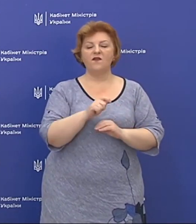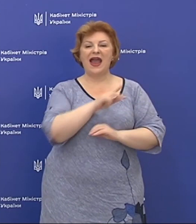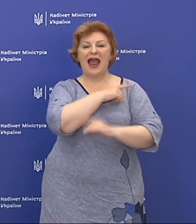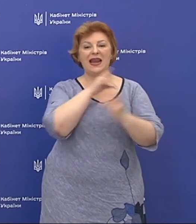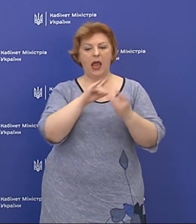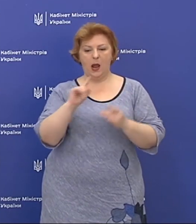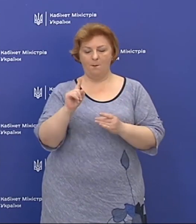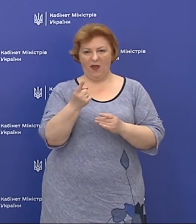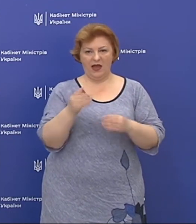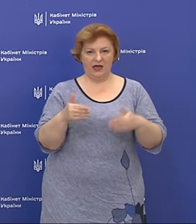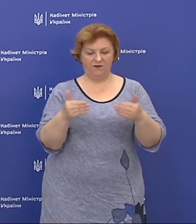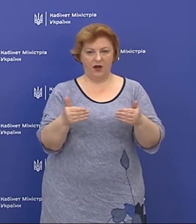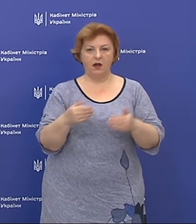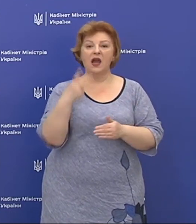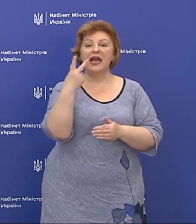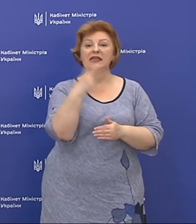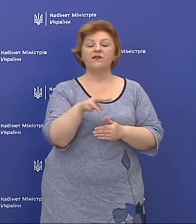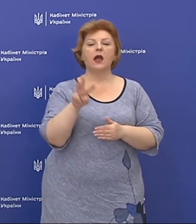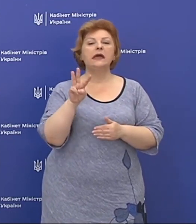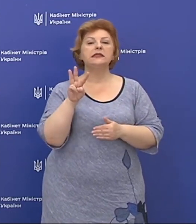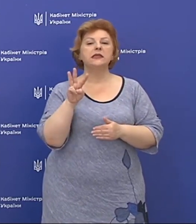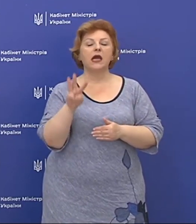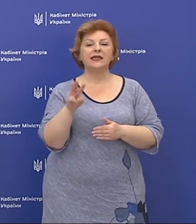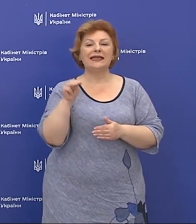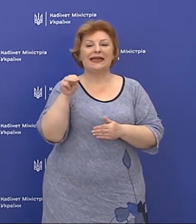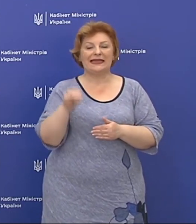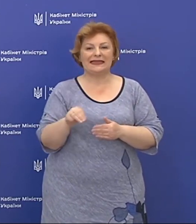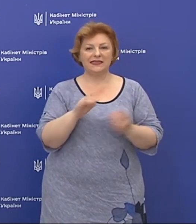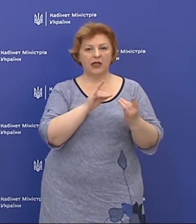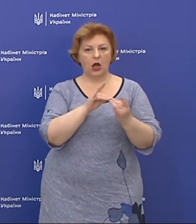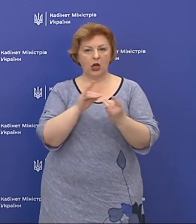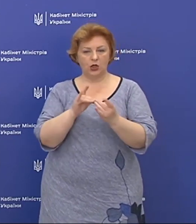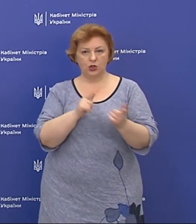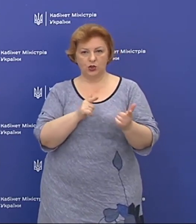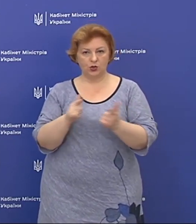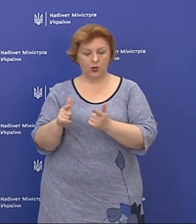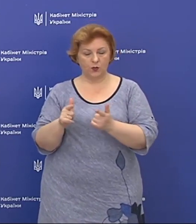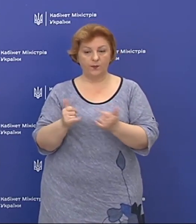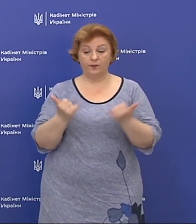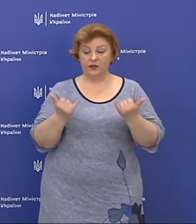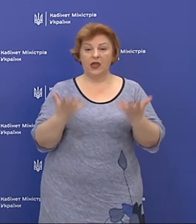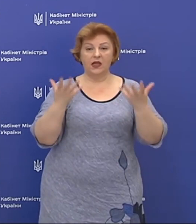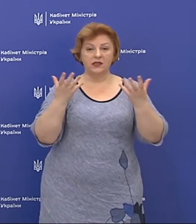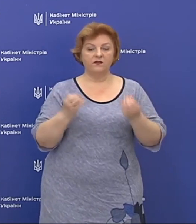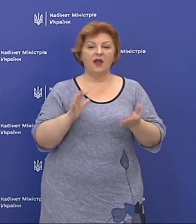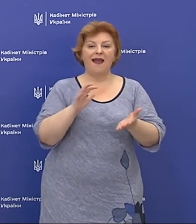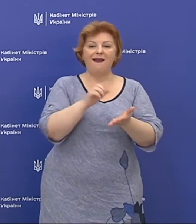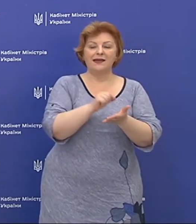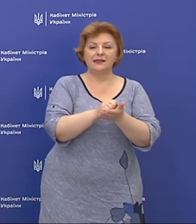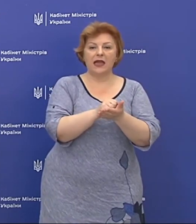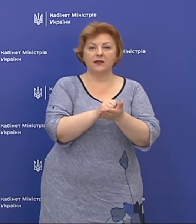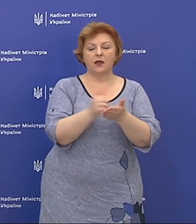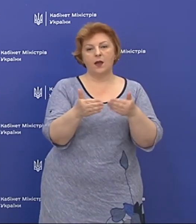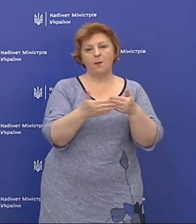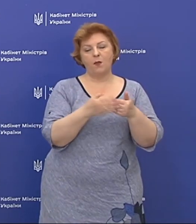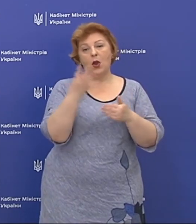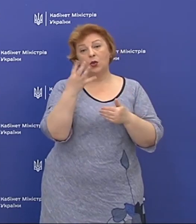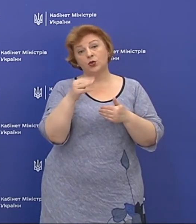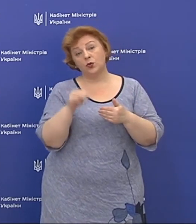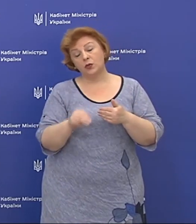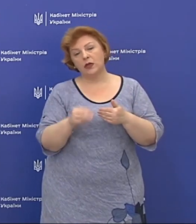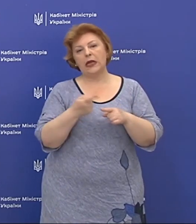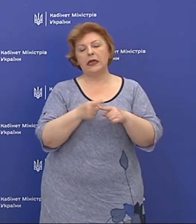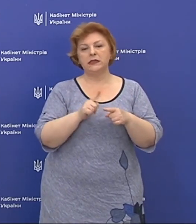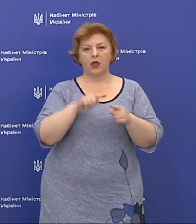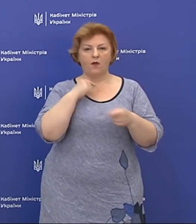хвилі у нас 23 тисячі ліжок, на сьогоднішній день зайнято біля 4 тисяч, ну це ми